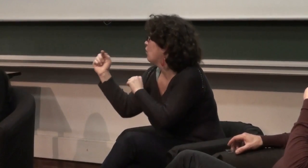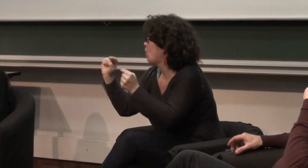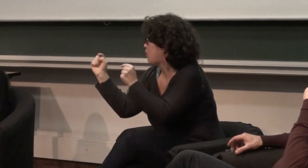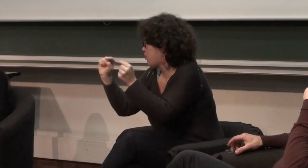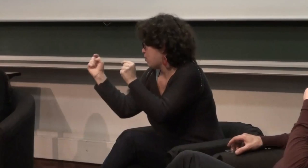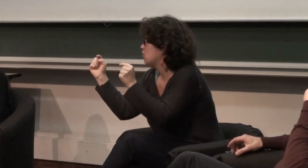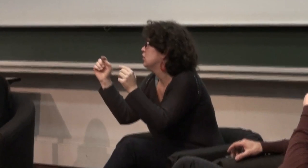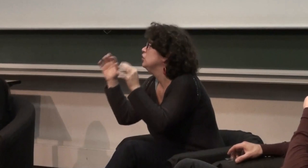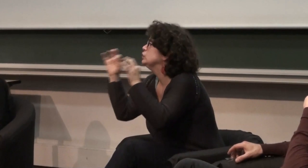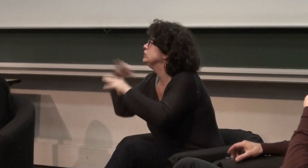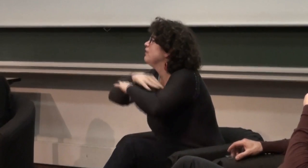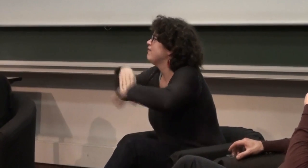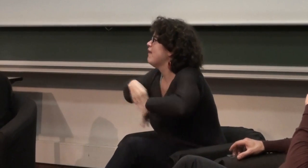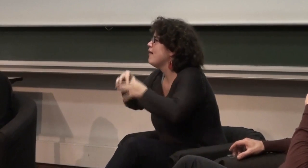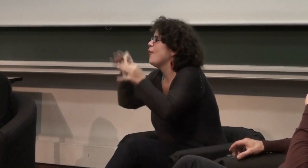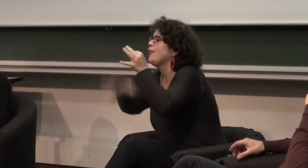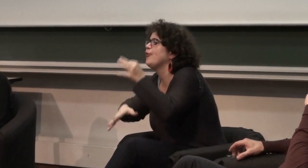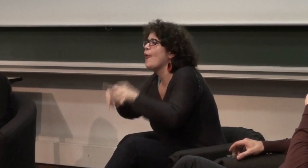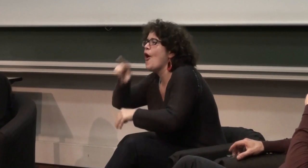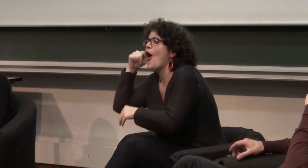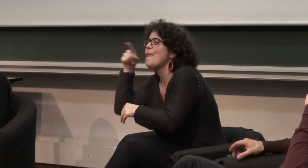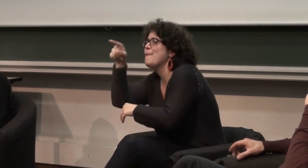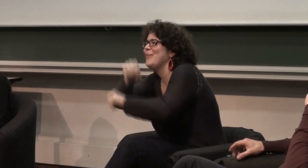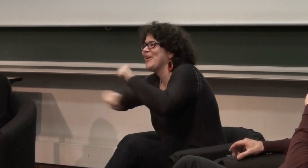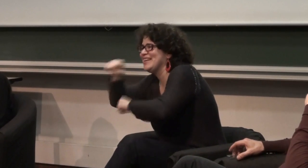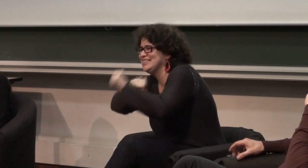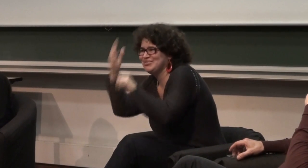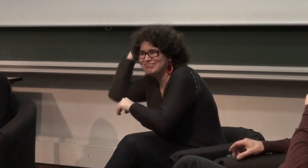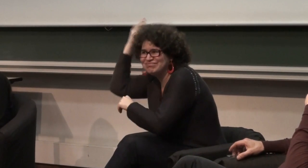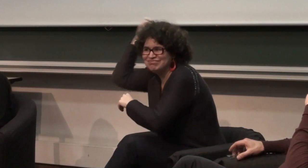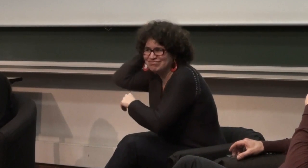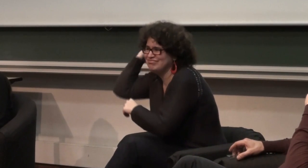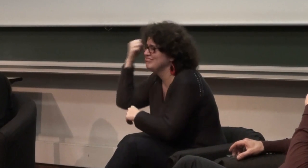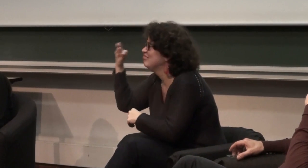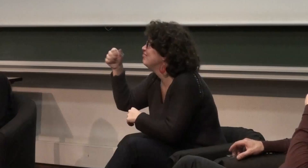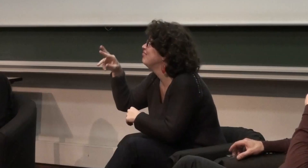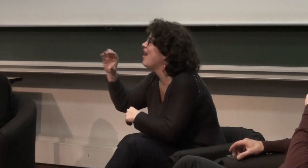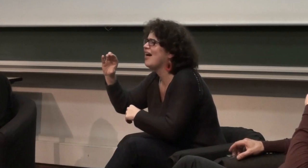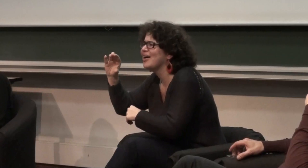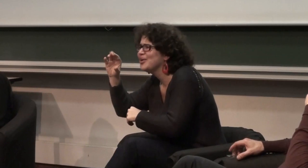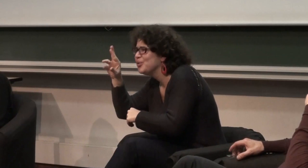je me souviens et on parlait de ça et à la fin on s'était dit l'homme qui avait organisé